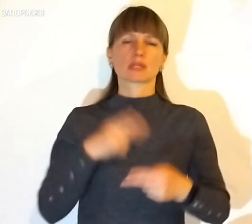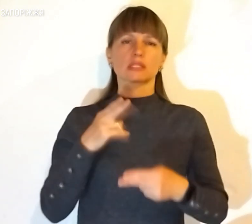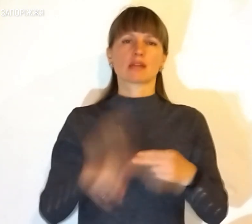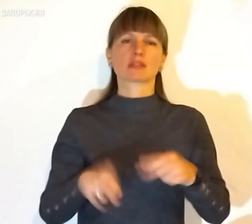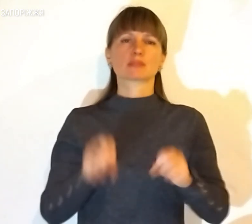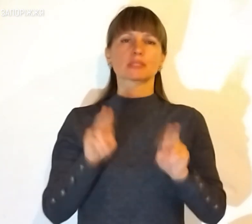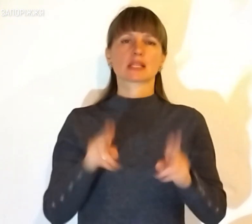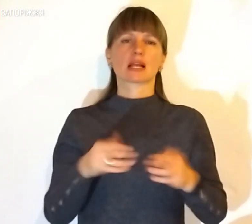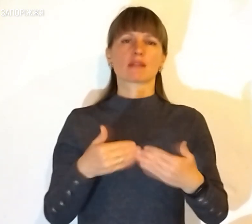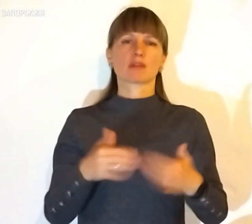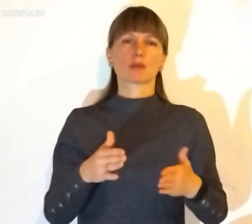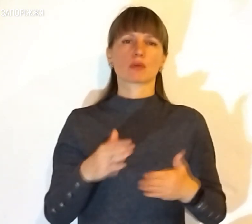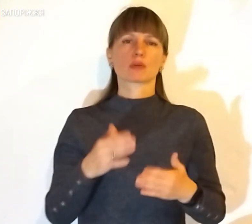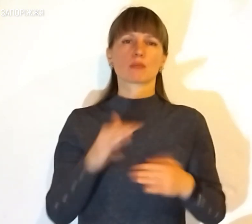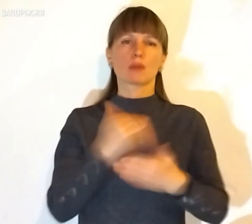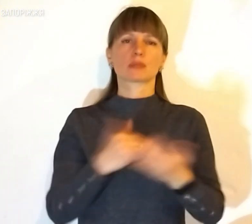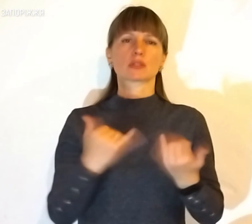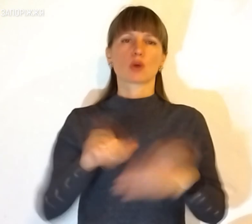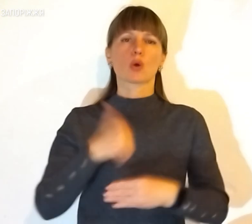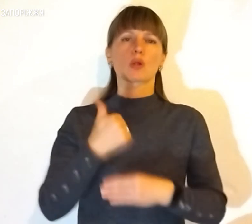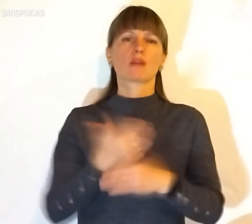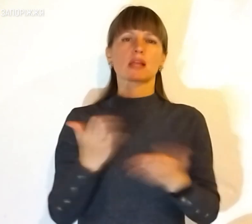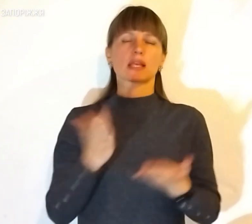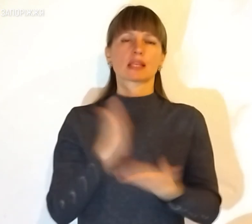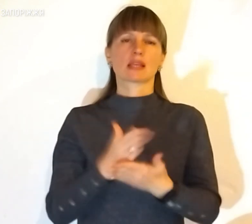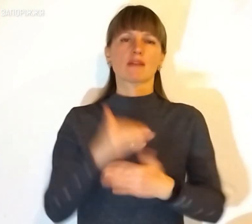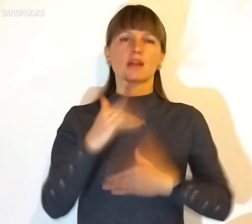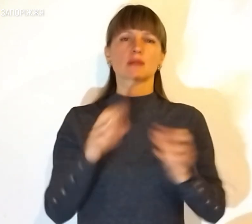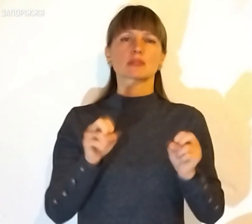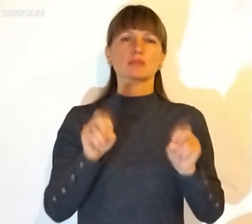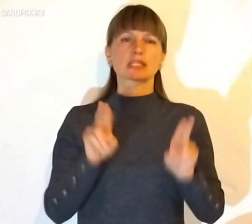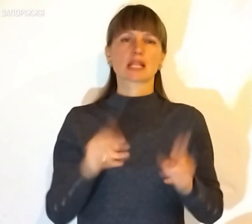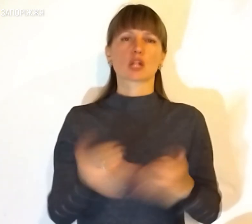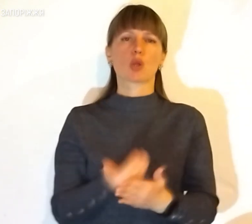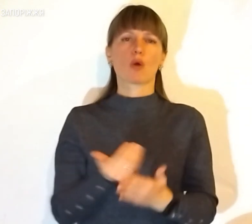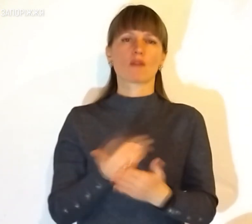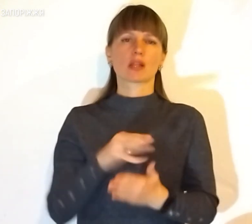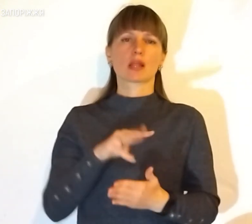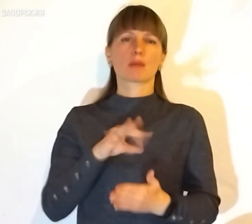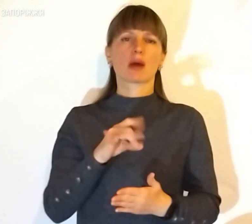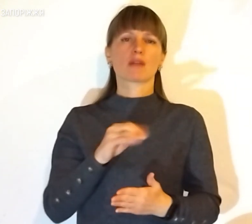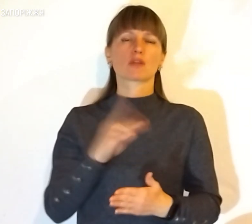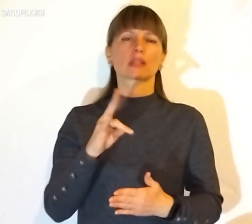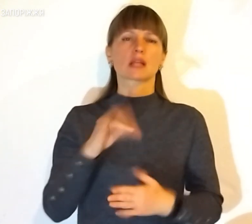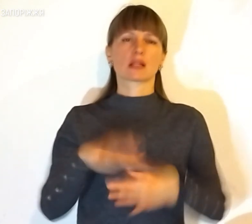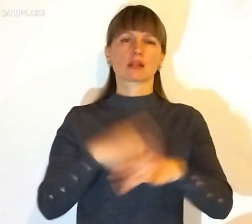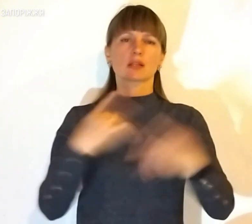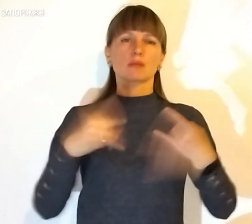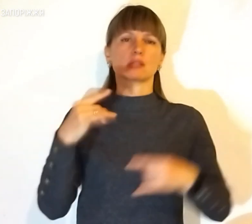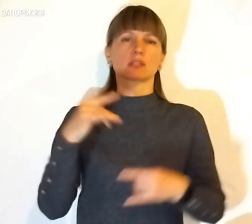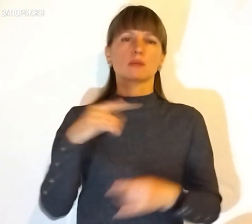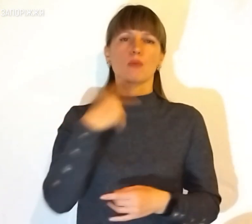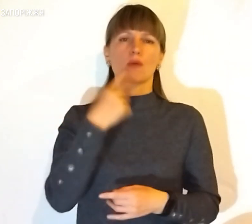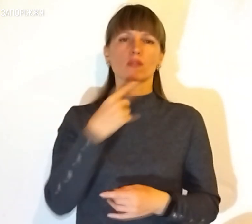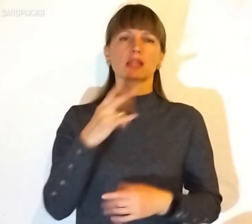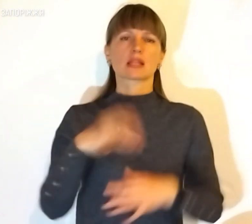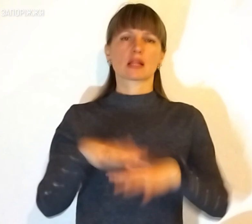завершимо спеціальний ефір програми «Согодні головне», який виходить в рамках спеціальних новинних марафонів на Суспільному мовнику, зокрема на Суспільному